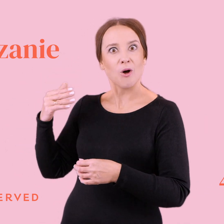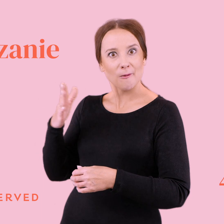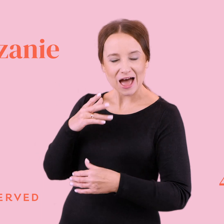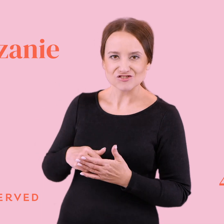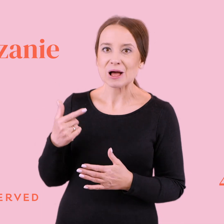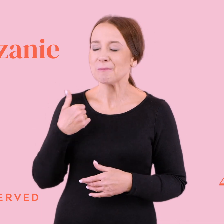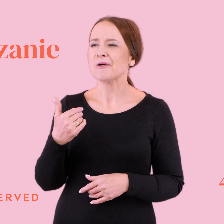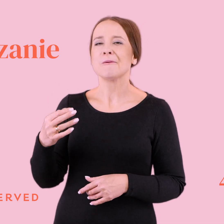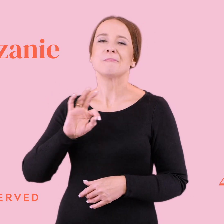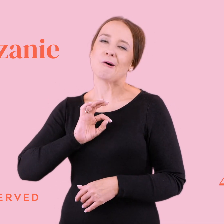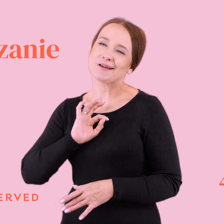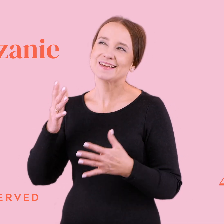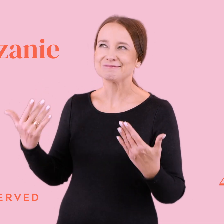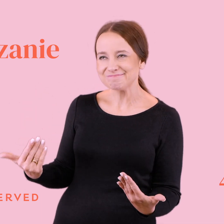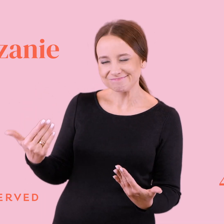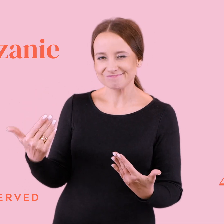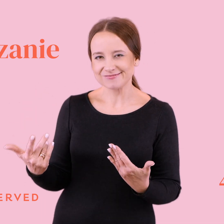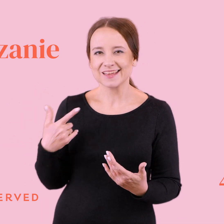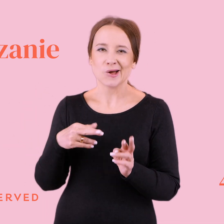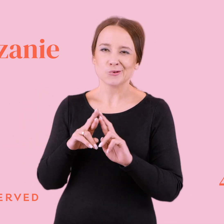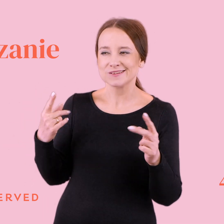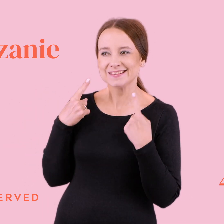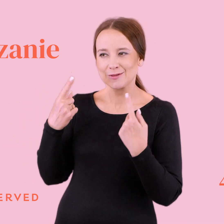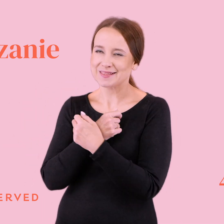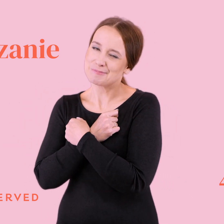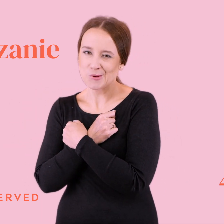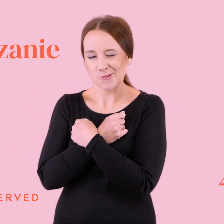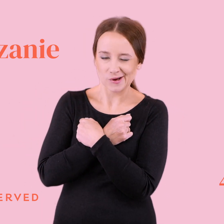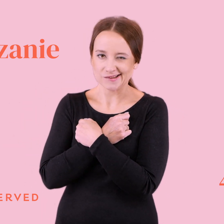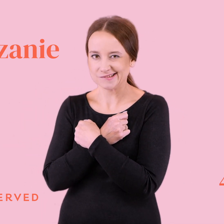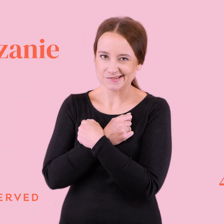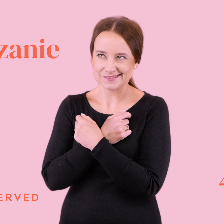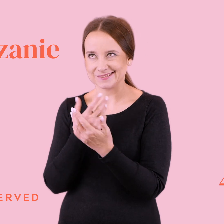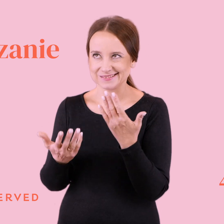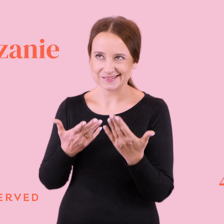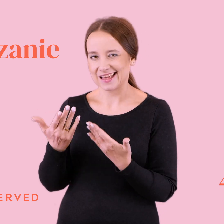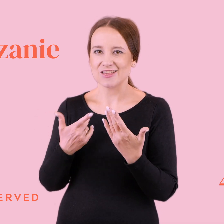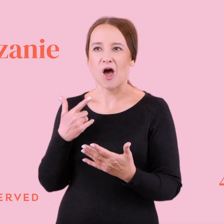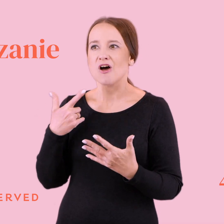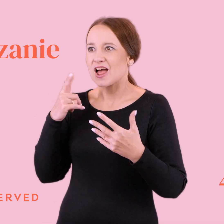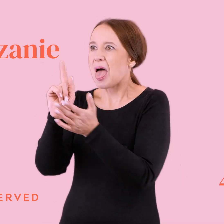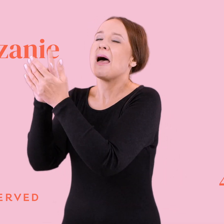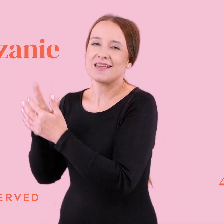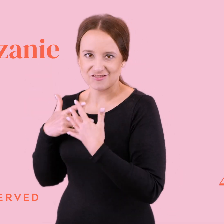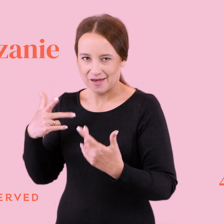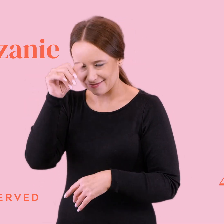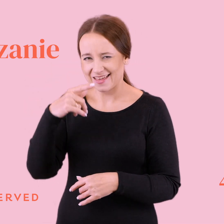o moich miłosnych przebojach. Chciałabym nazwać to życie miłosne podbojami, ale kochani, dobrze wiemy jak było.